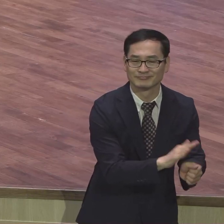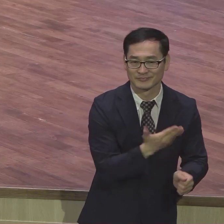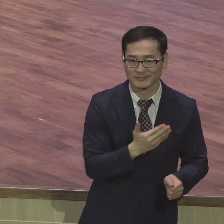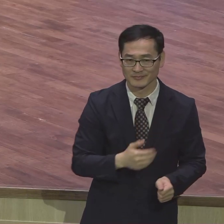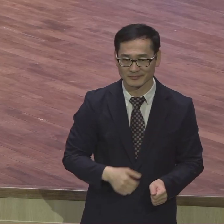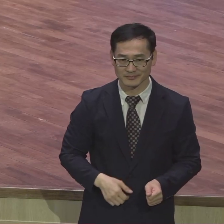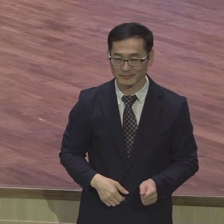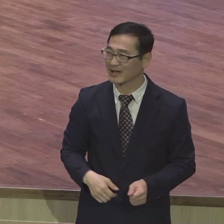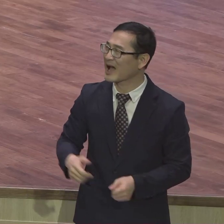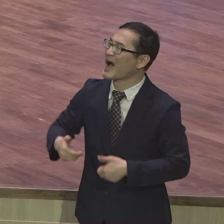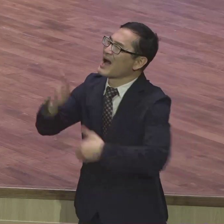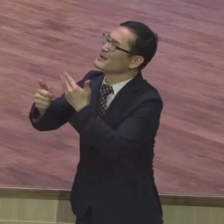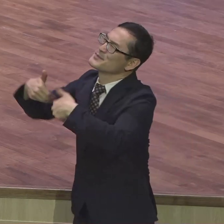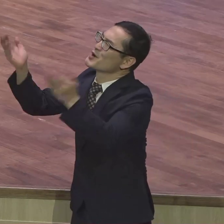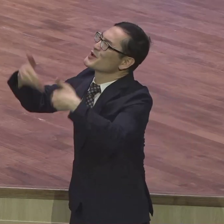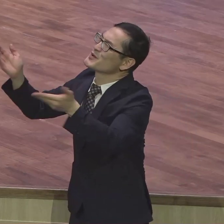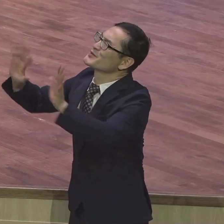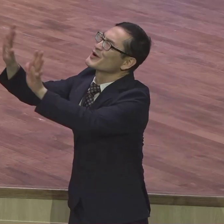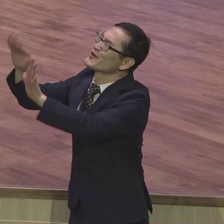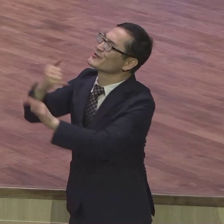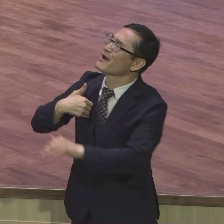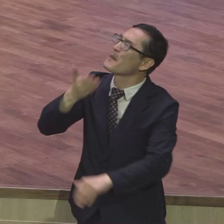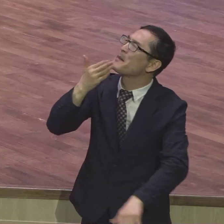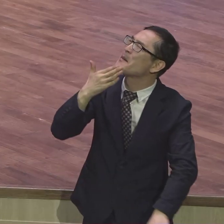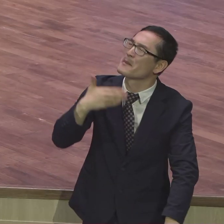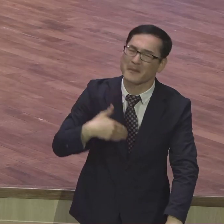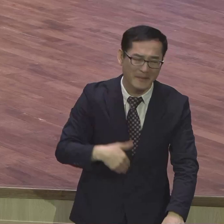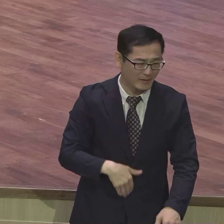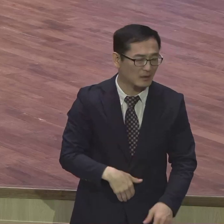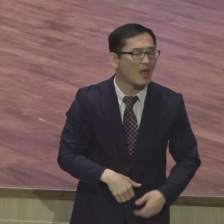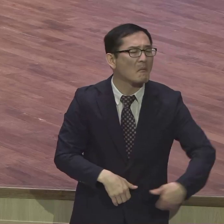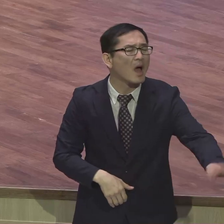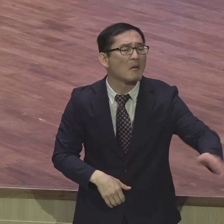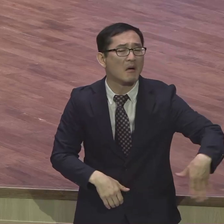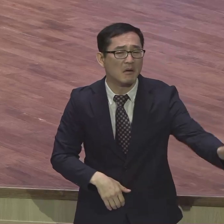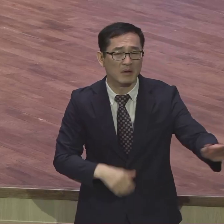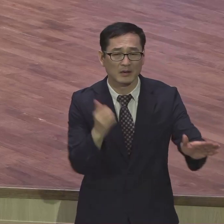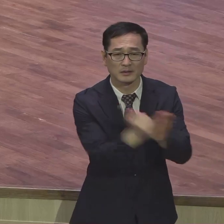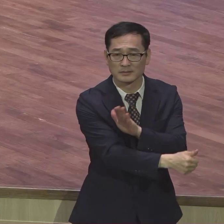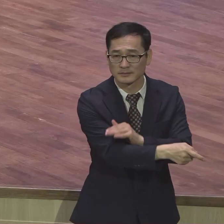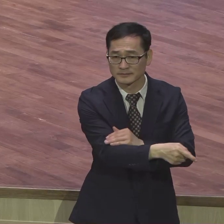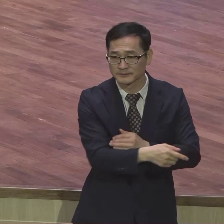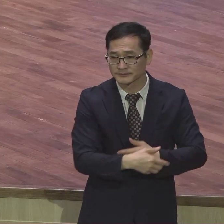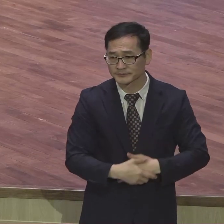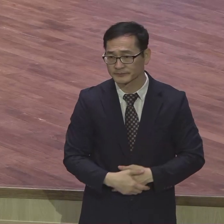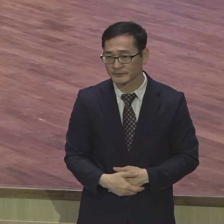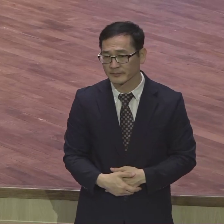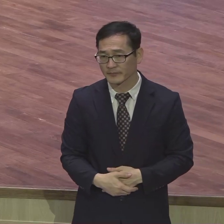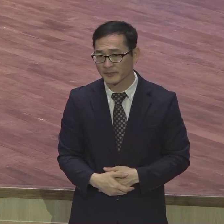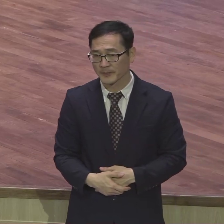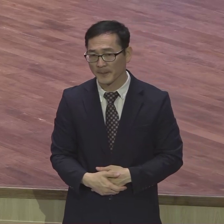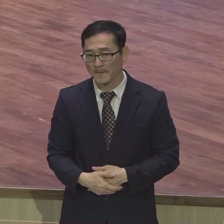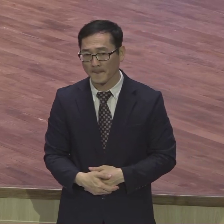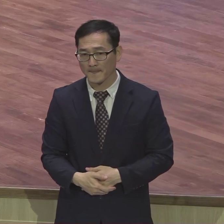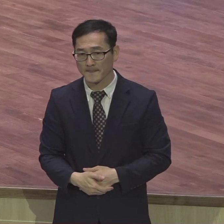니 사고를 잘 쓰고 유청한 말을 다 한들 열매 하나도 없어요 그거 아셔야 돼요 기도